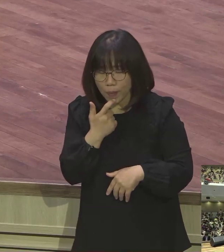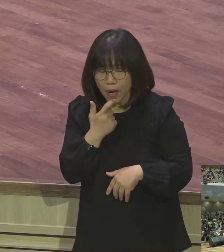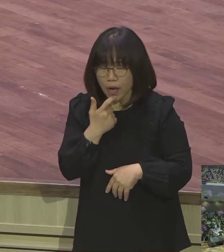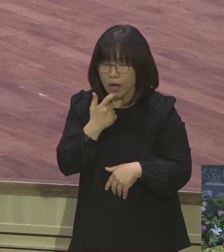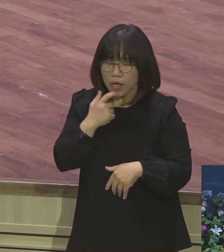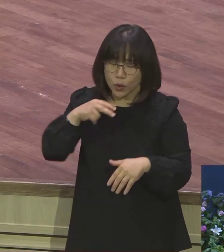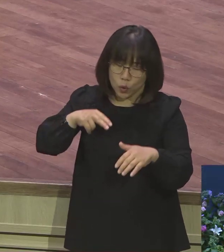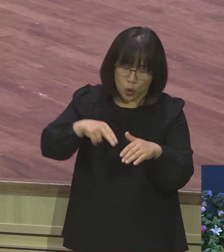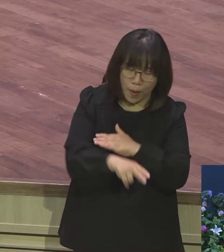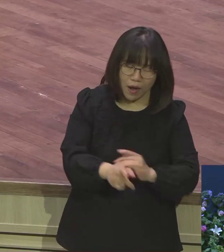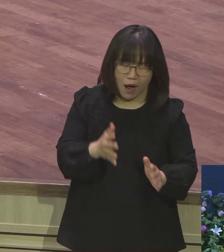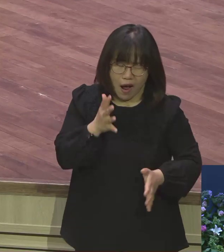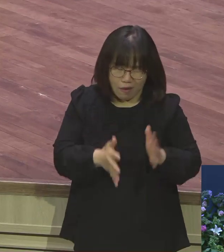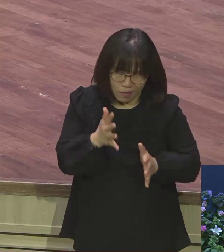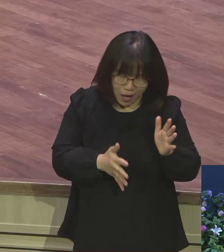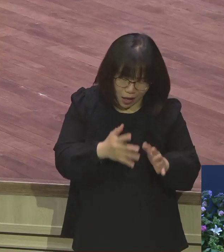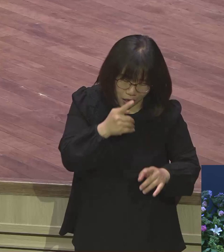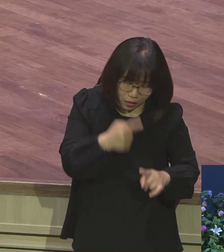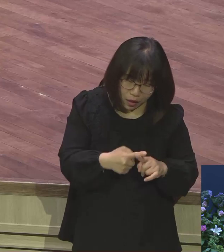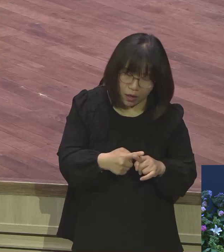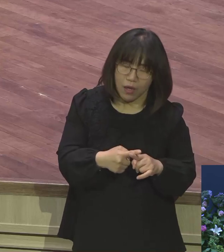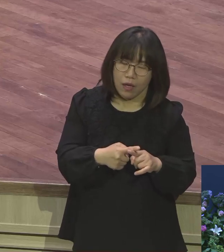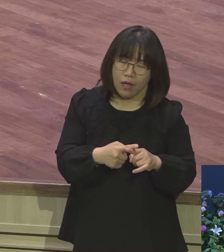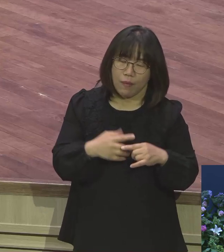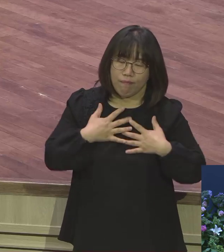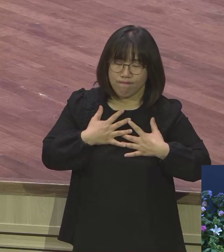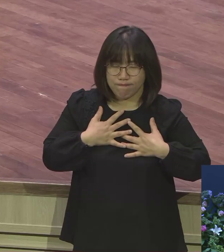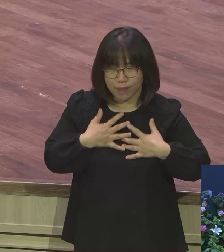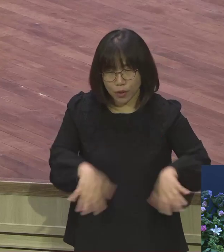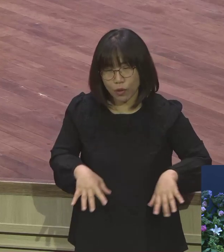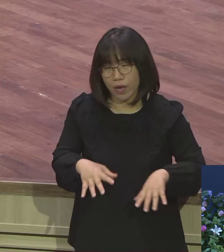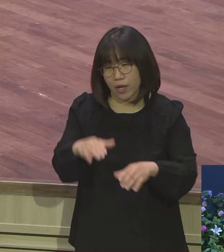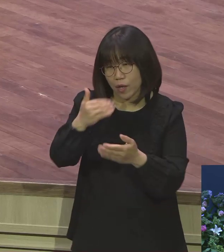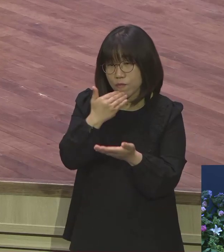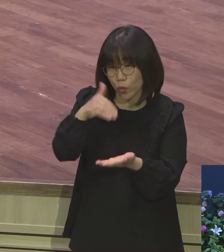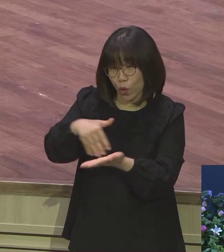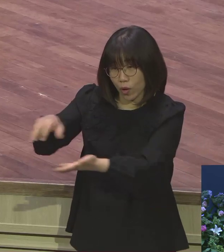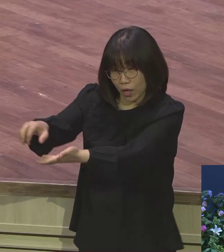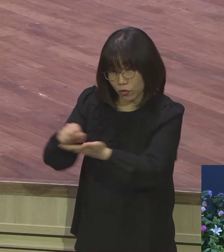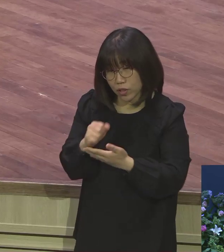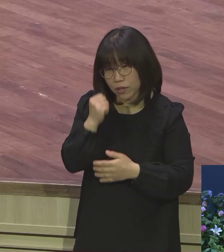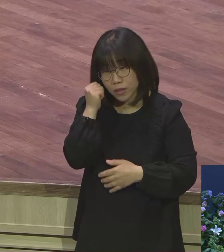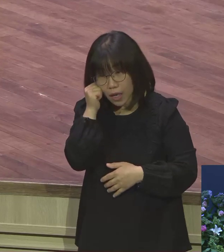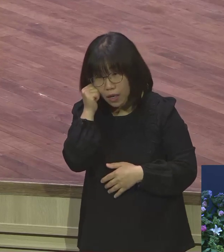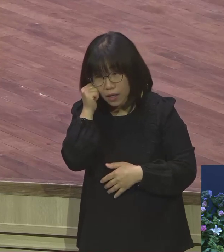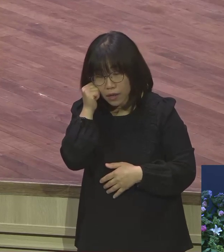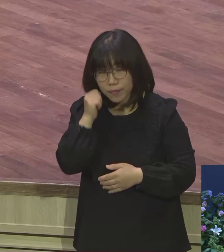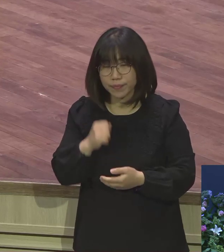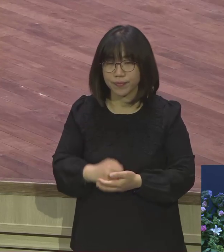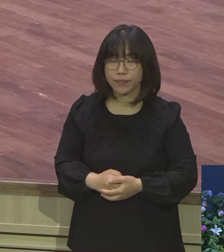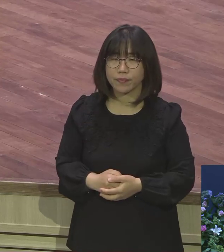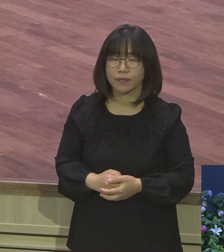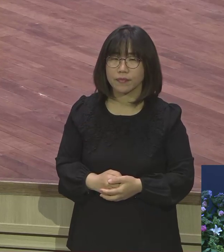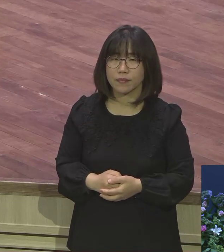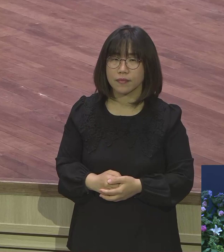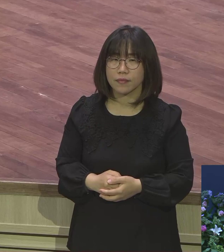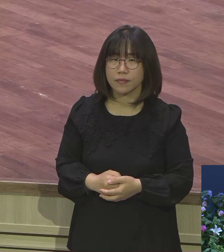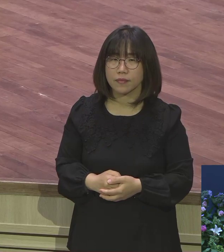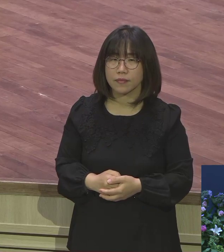하란을 향하여 가는 중에 한 들판에서 그렇게 해가 지게 됐습니다. 그래서 야곱은 돌을 그렇게 취해서 그것을 베개 삼고